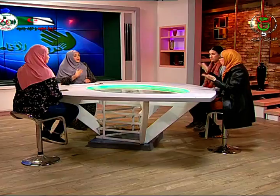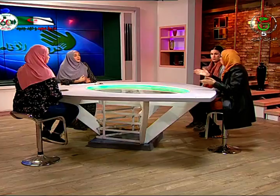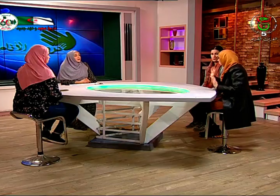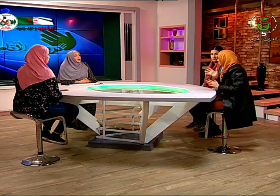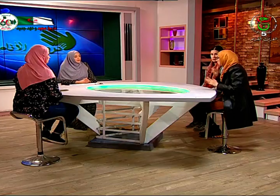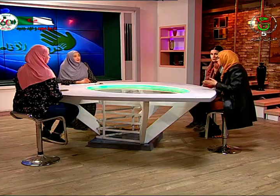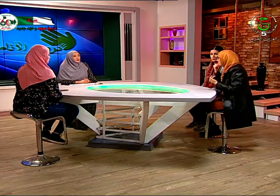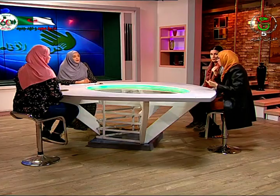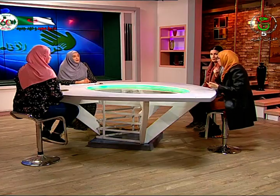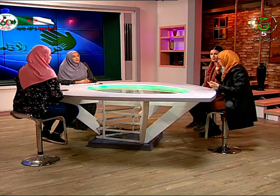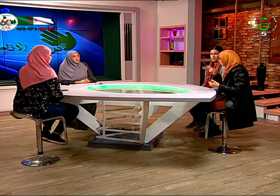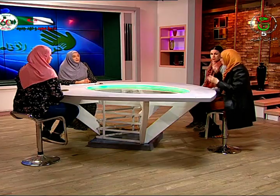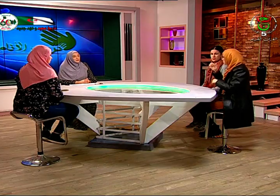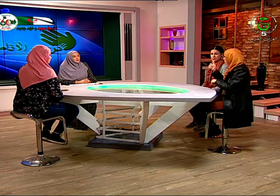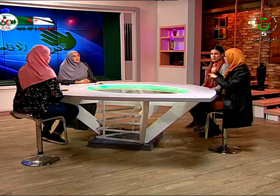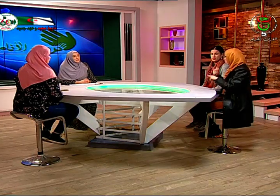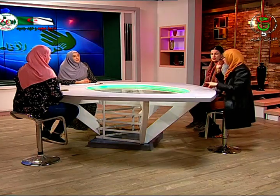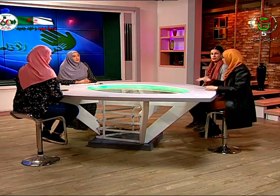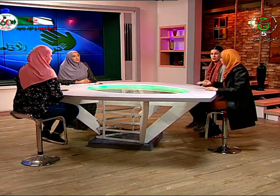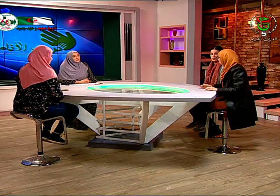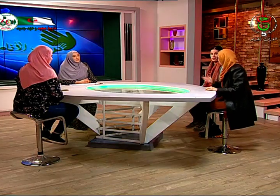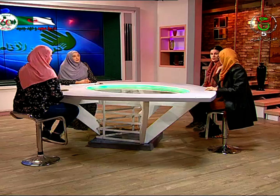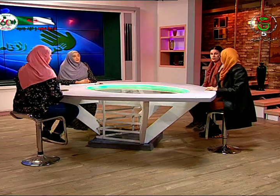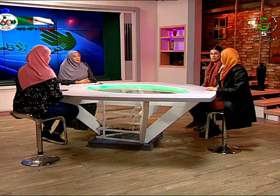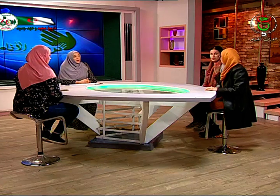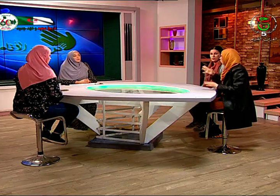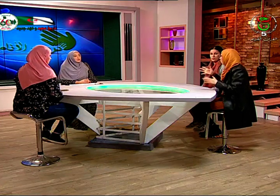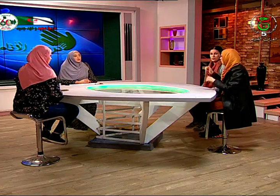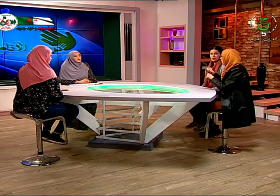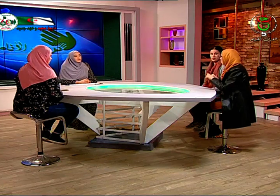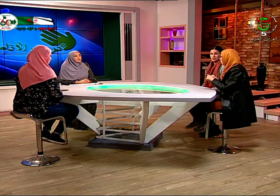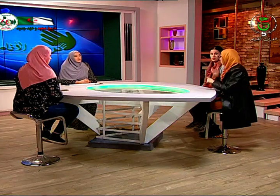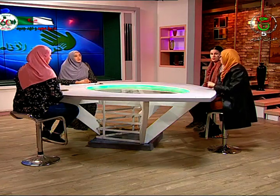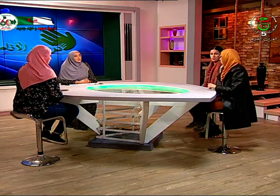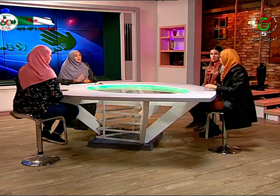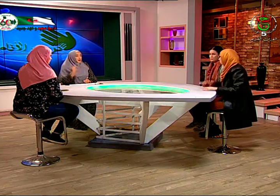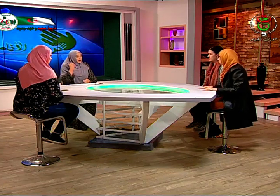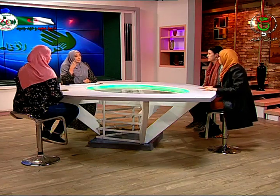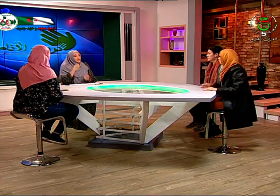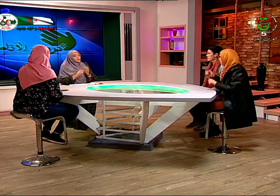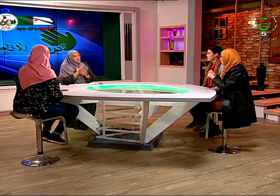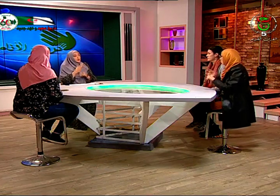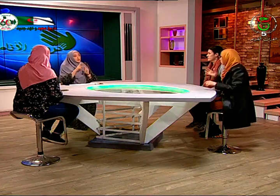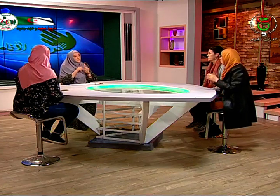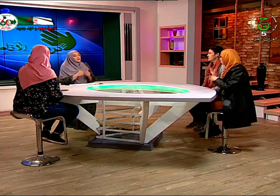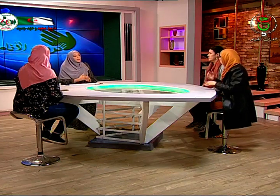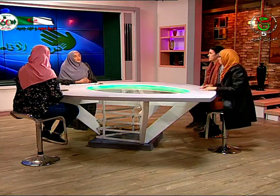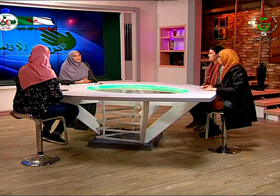أهدا نعم عدة سماعات آه هذه المعلومة عندها